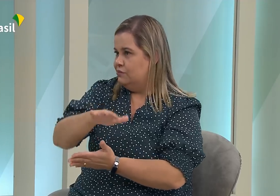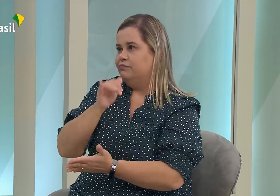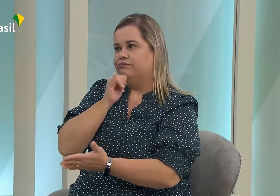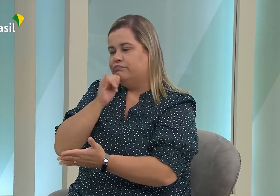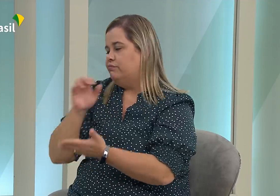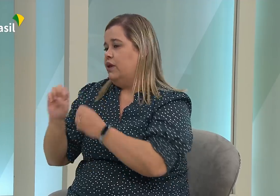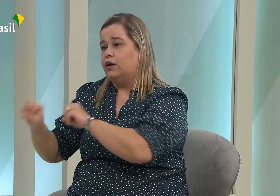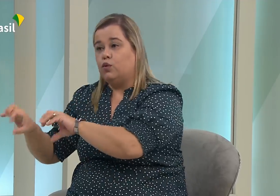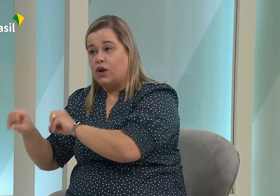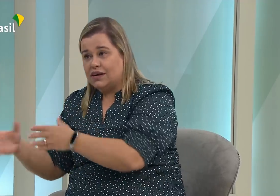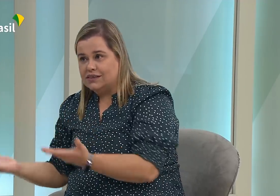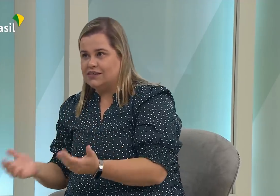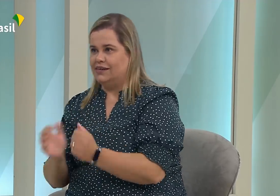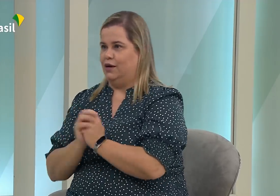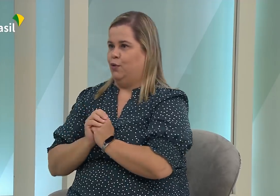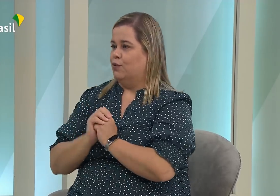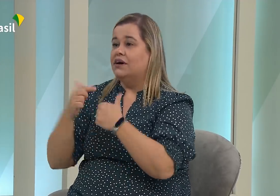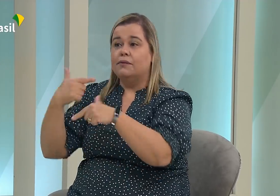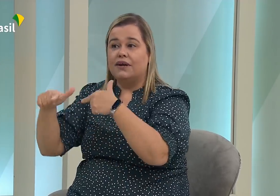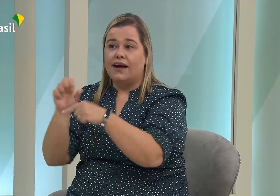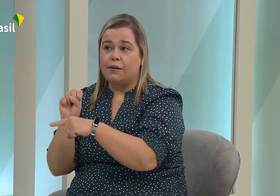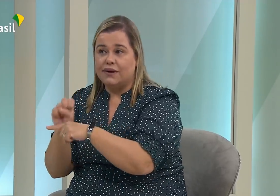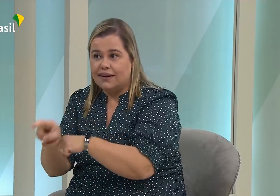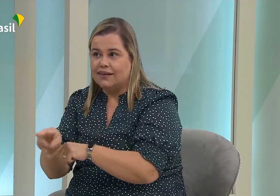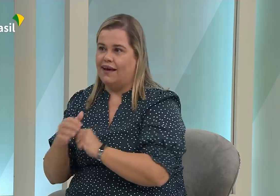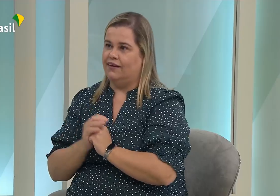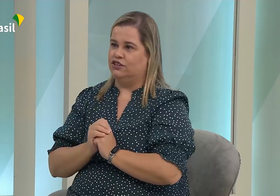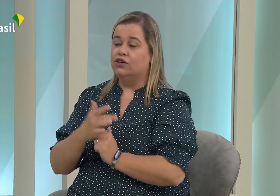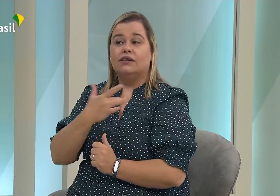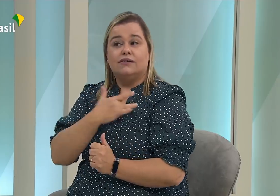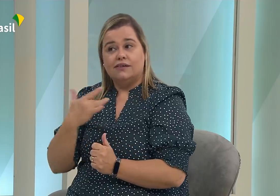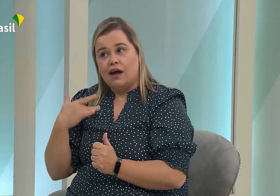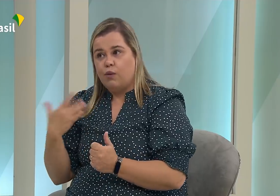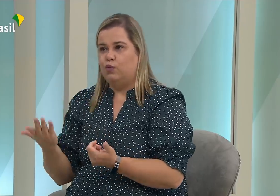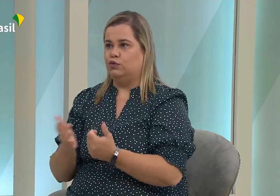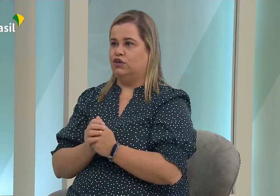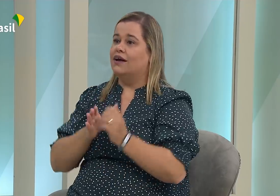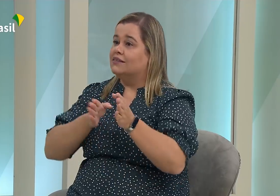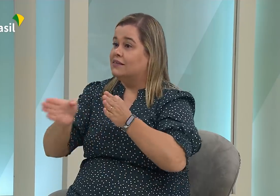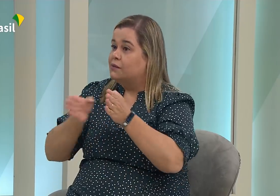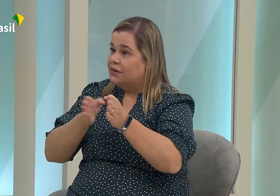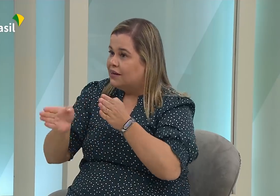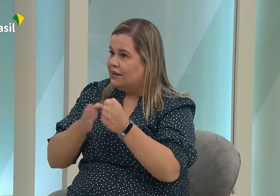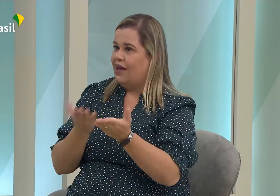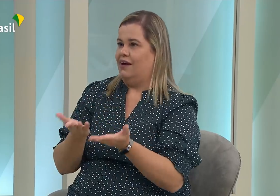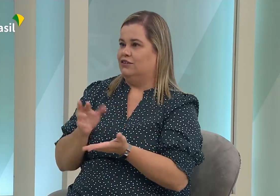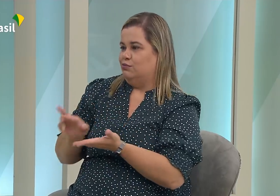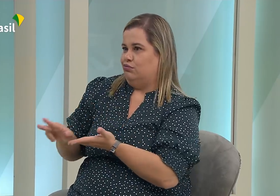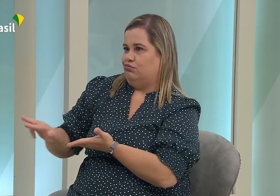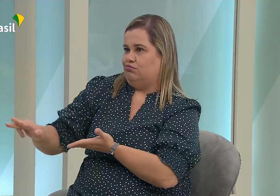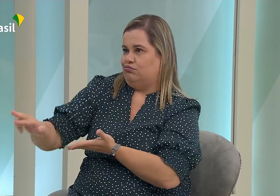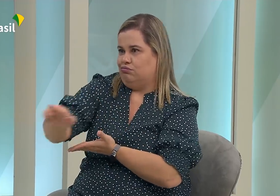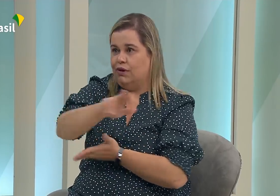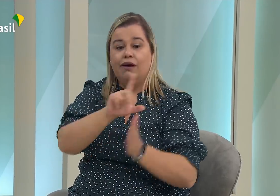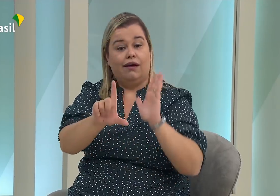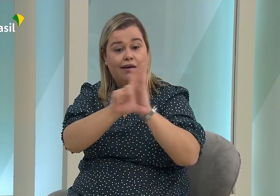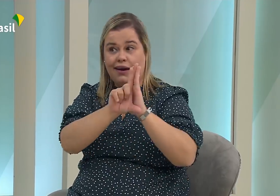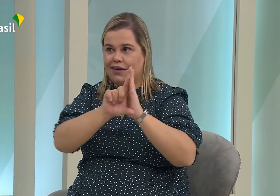diferentes ambientes, diferentes espaços onde essa inclusão precisa acontecer. Na educação, na empregabilidade, na saúde.